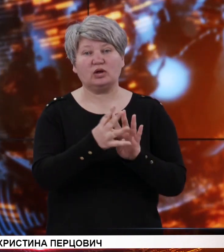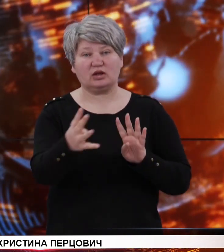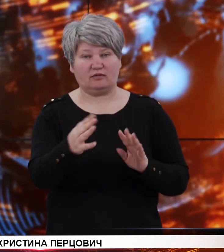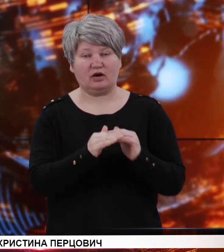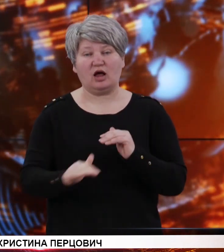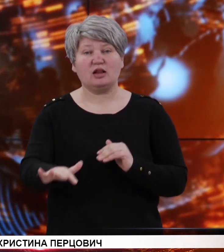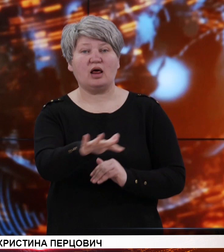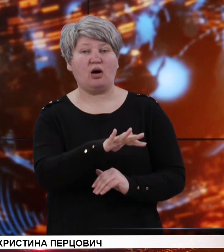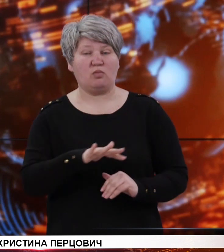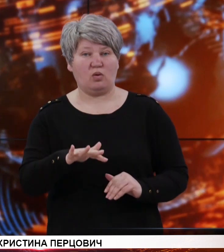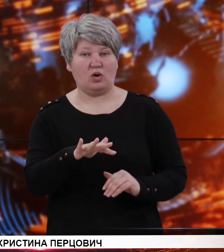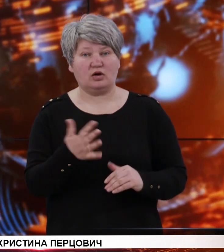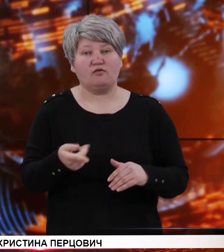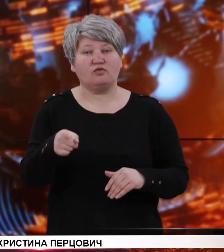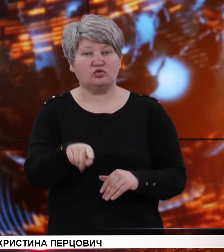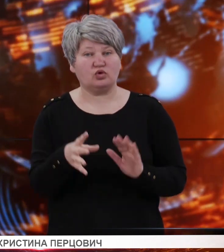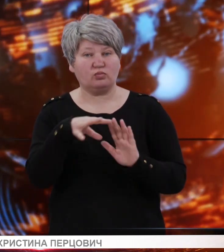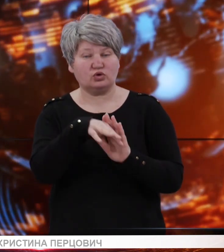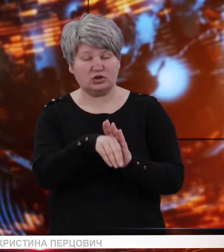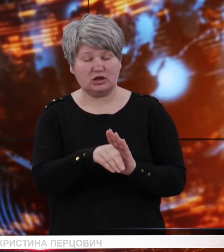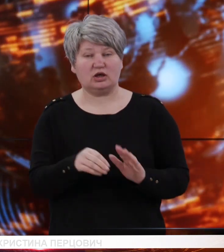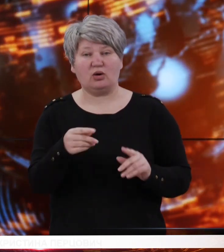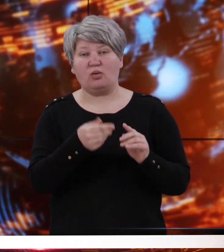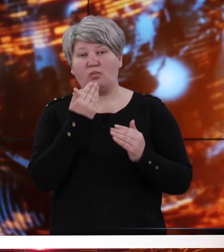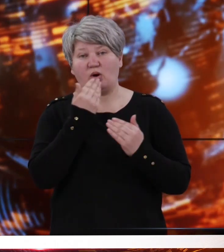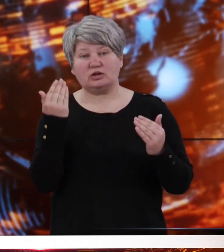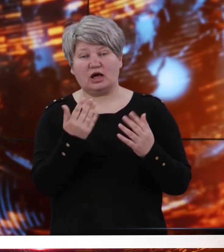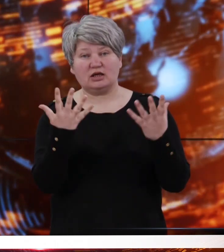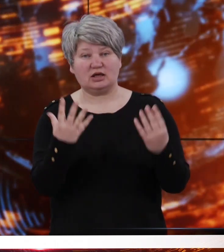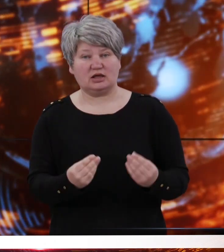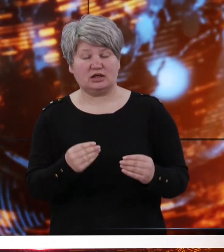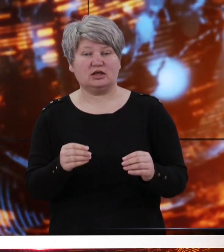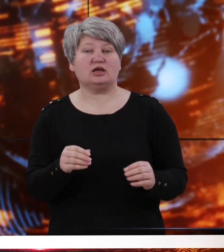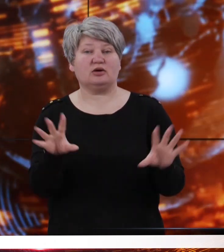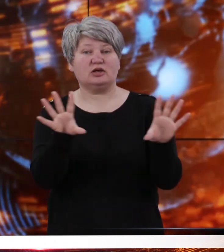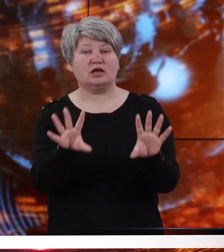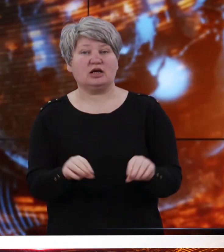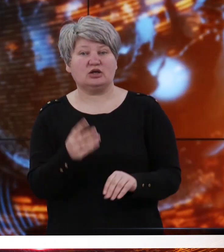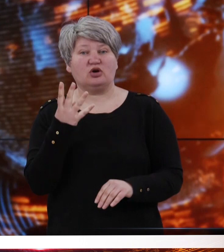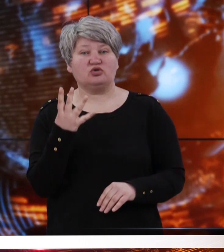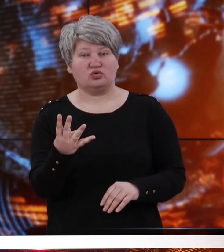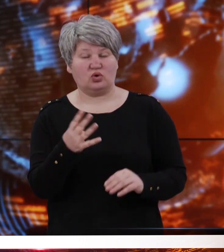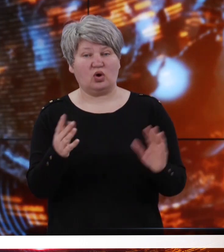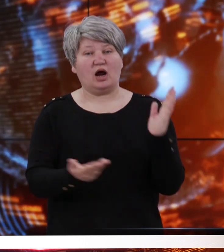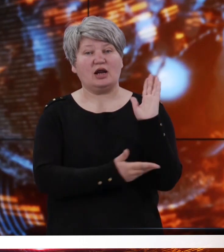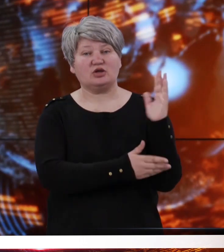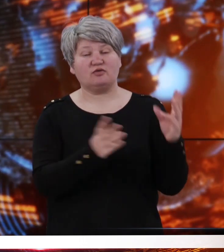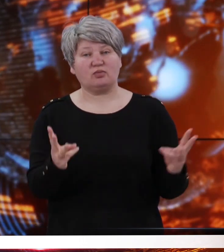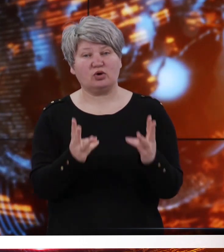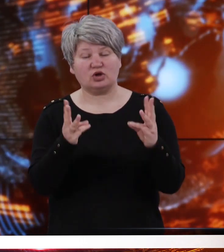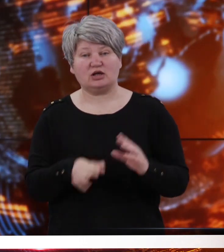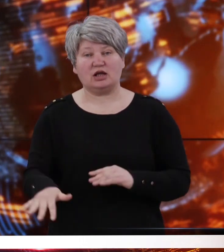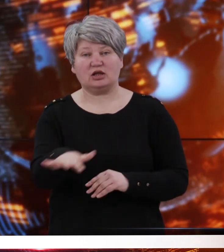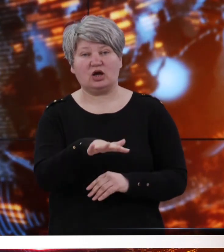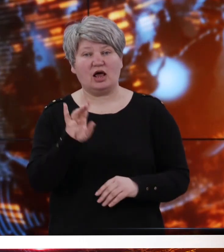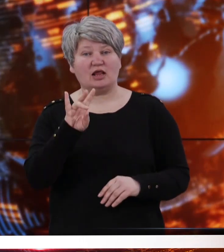відкритих територіях. В тому числі, протягом останніх днів вогнеборці здійснювали гасіння чотирьох лісових пожеж на території